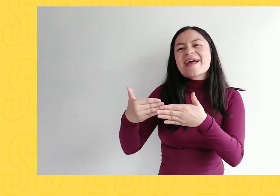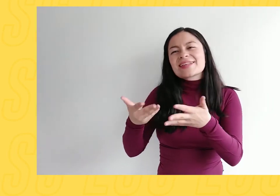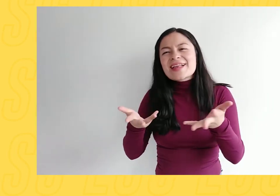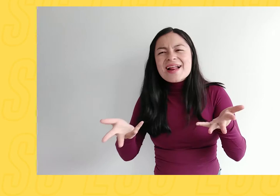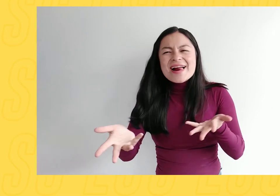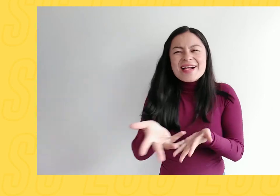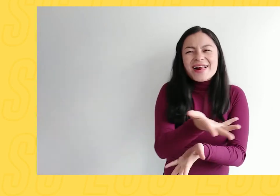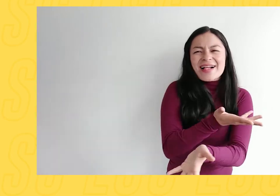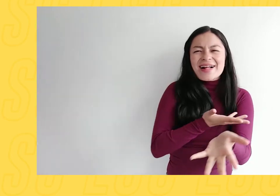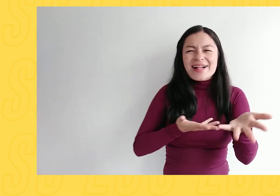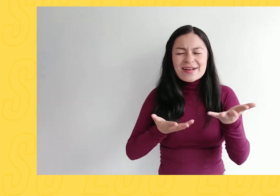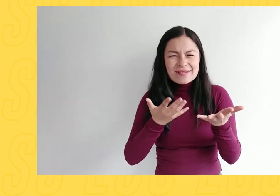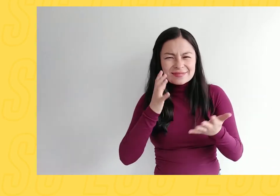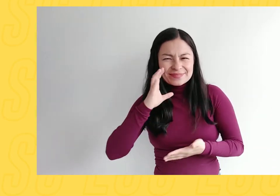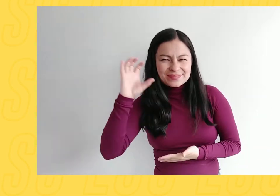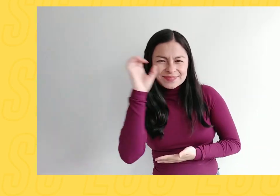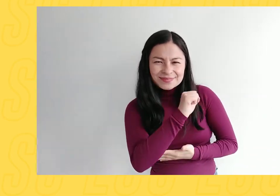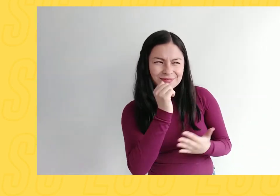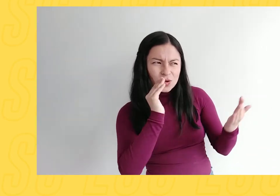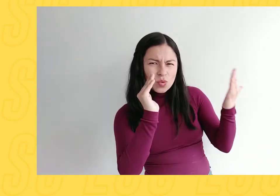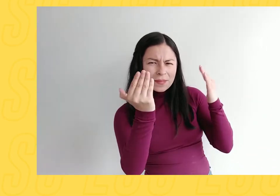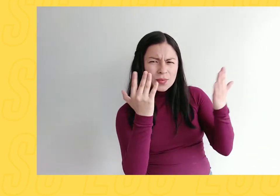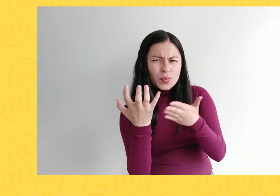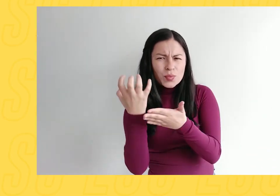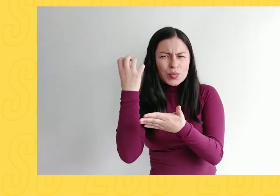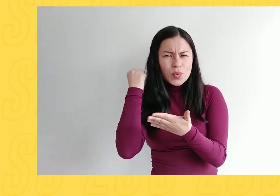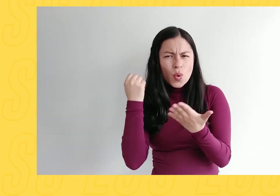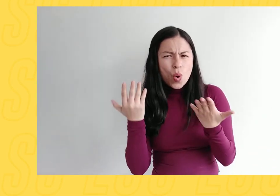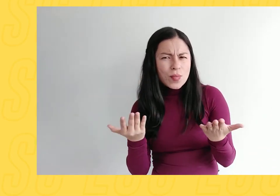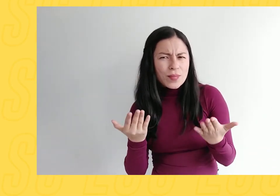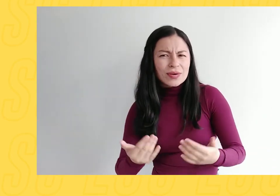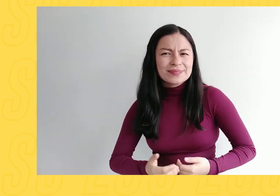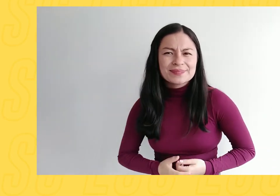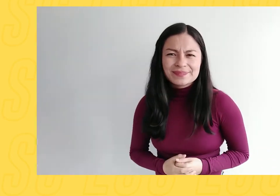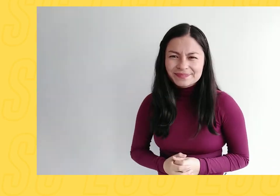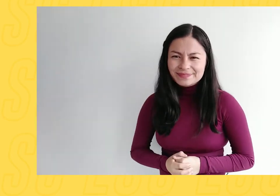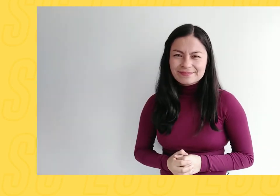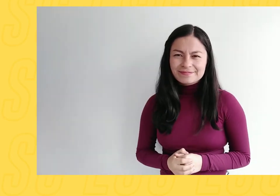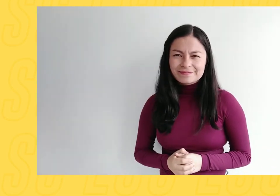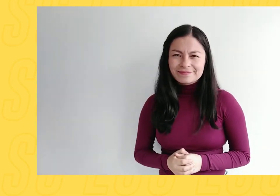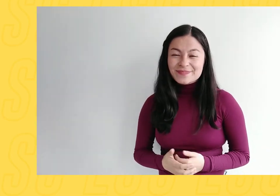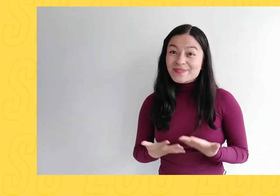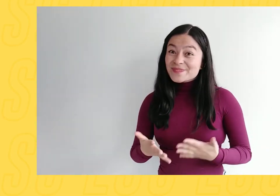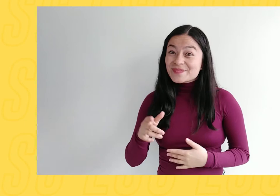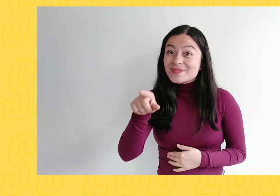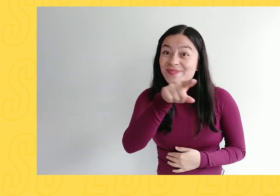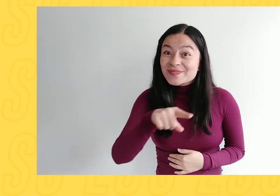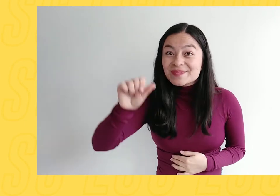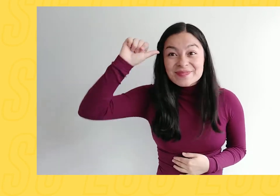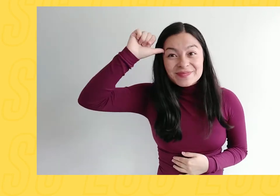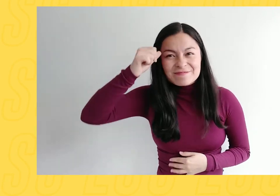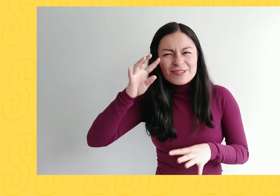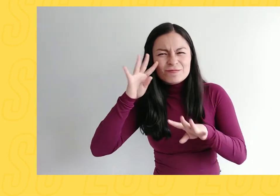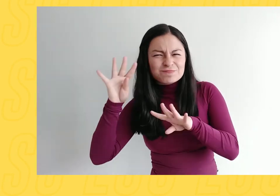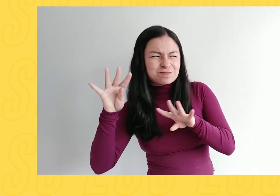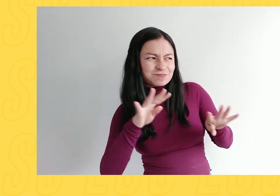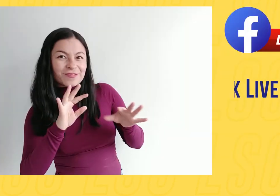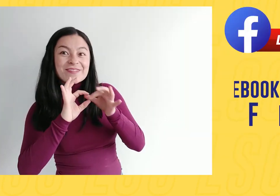324 que ha pasado estaremos hablando con ellos y haciendo un análisis histórico recuerden